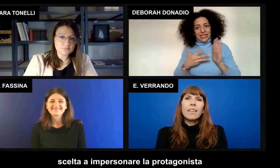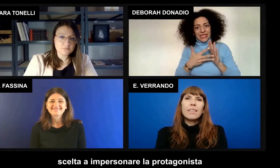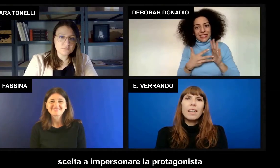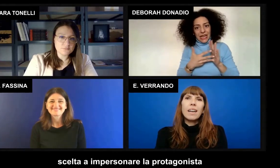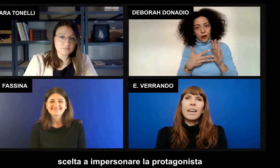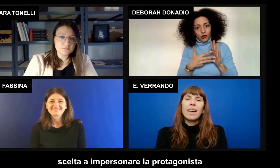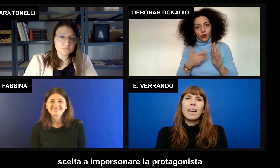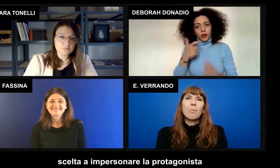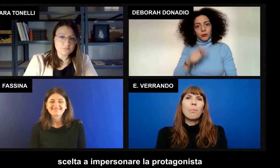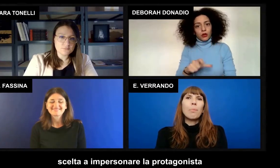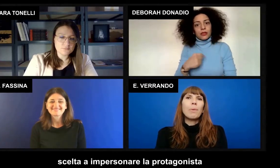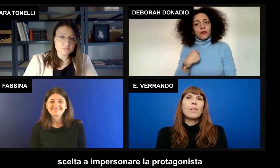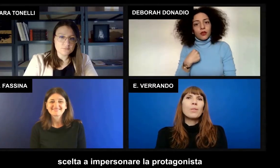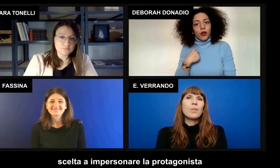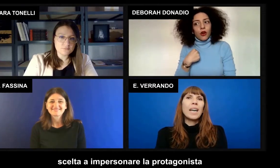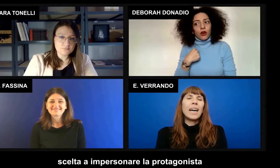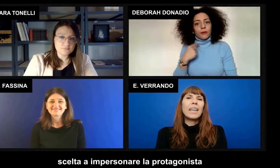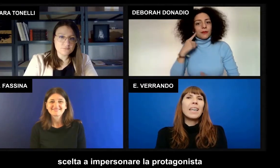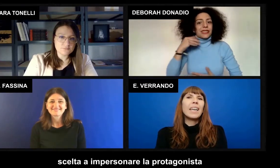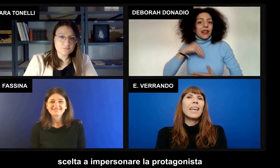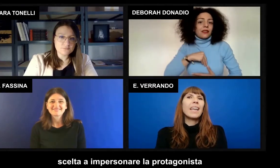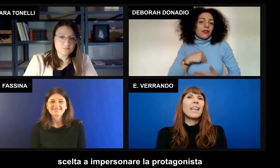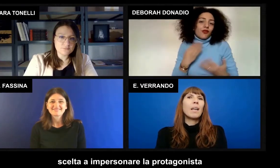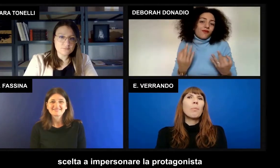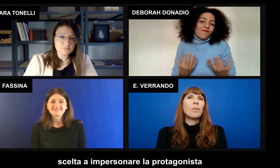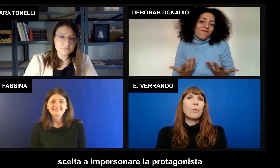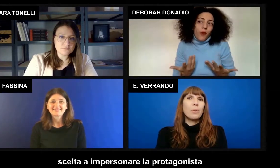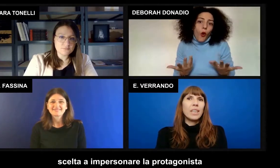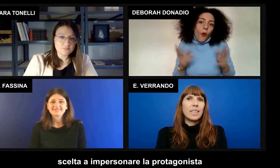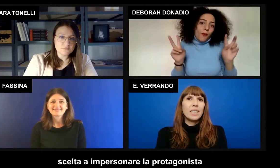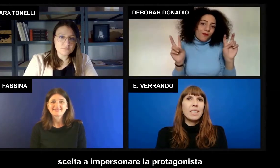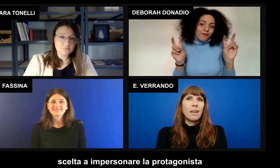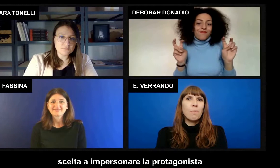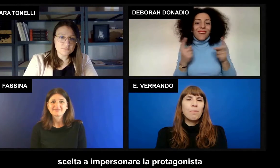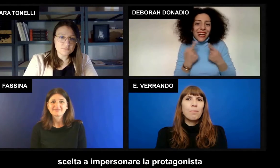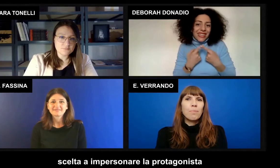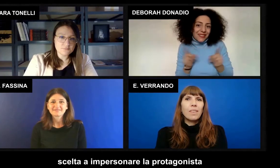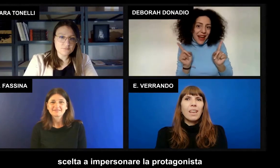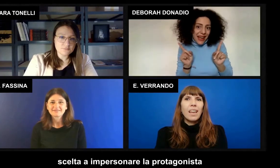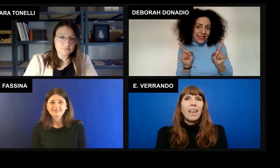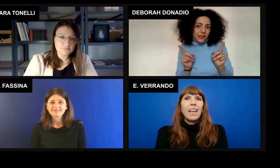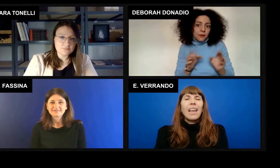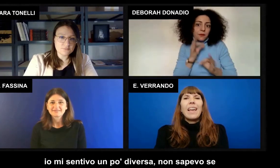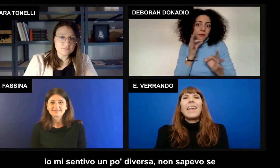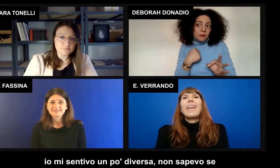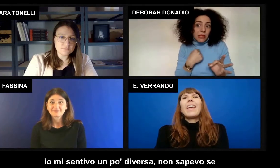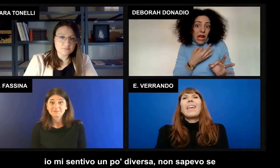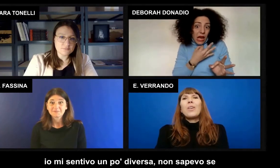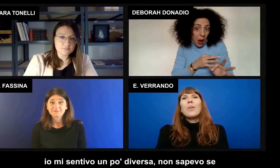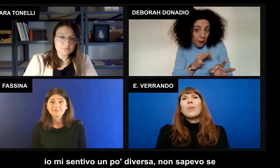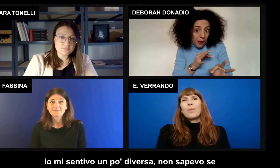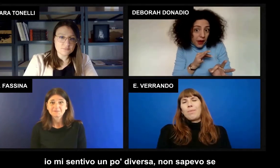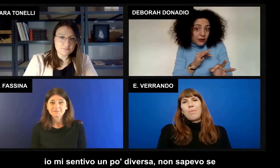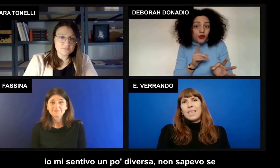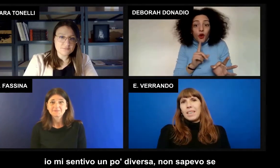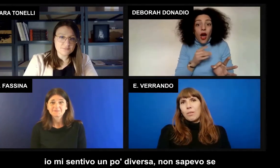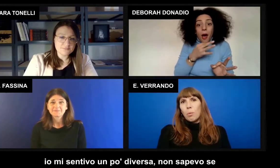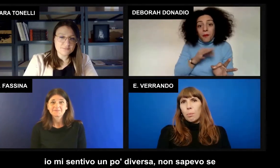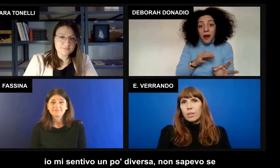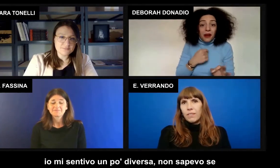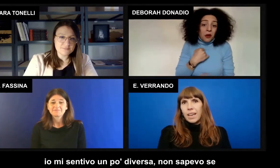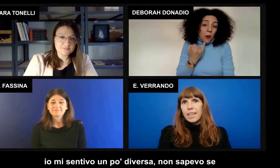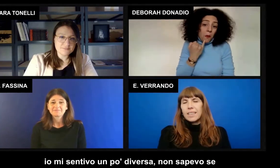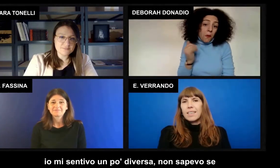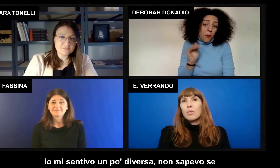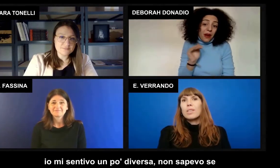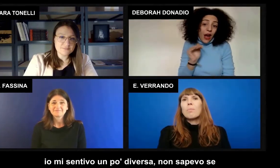scelta a impersonare la protagonista. Io mi sentivo